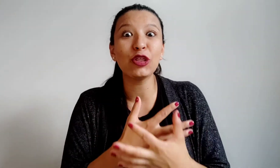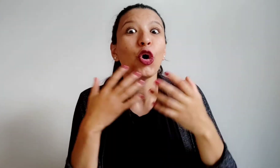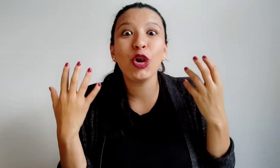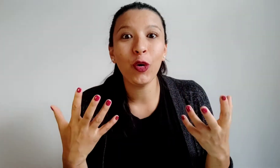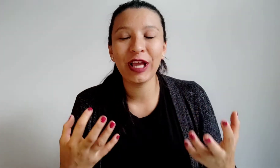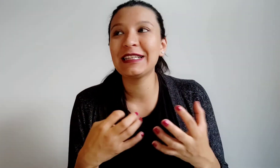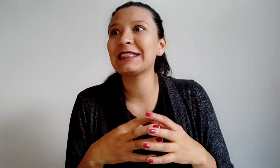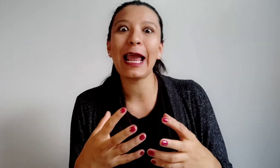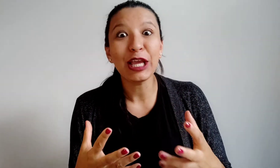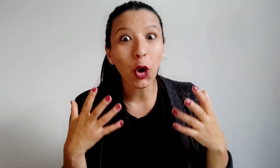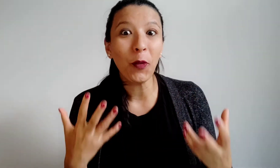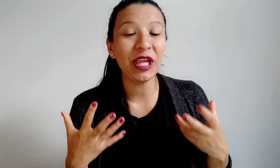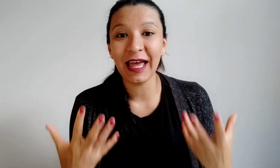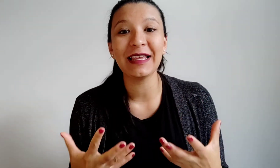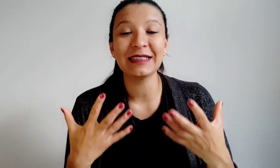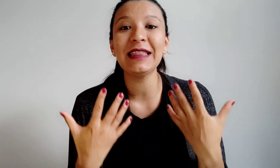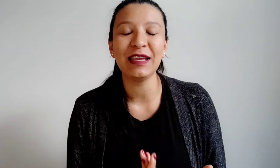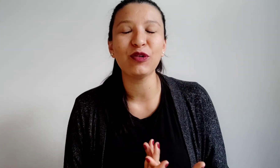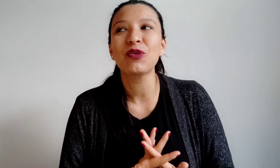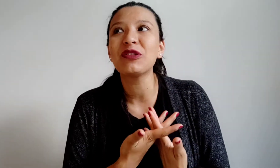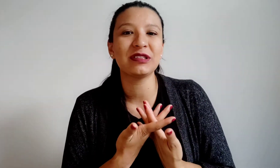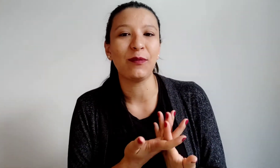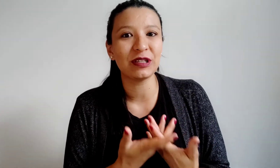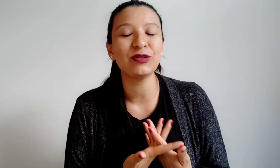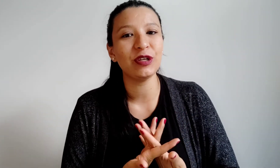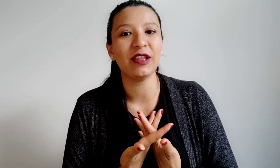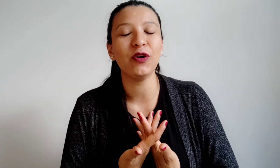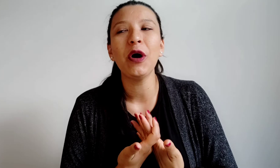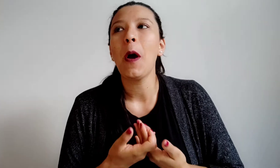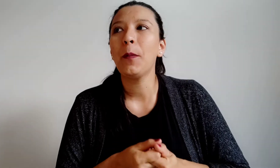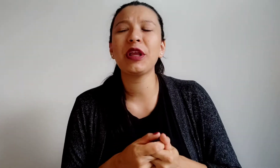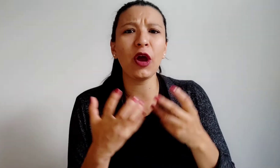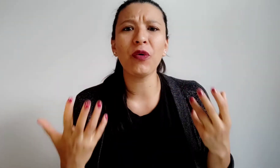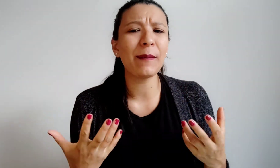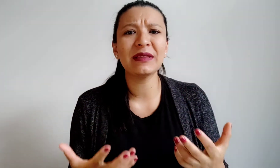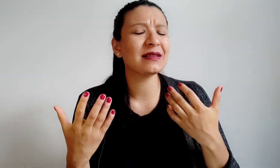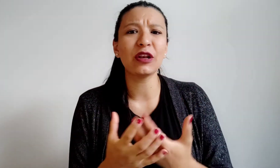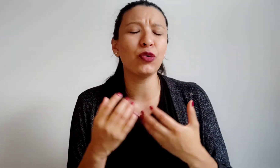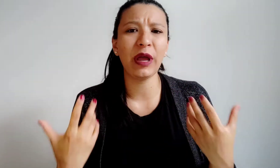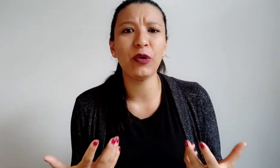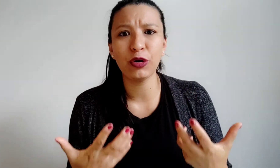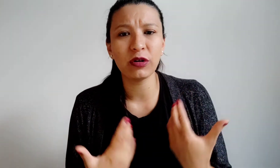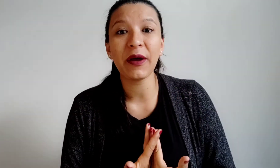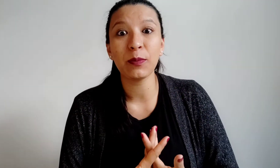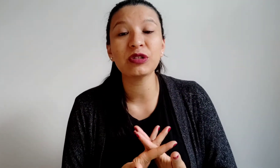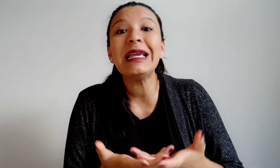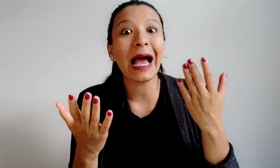dolor, esa es la incomodidad que sentimos cuando estamos estudiando, porque obviamente es algo nuevo, no lo sabemos y hay